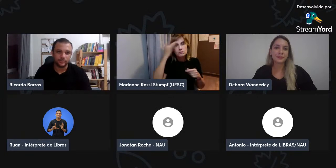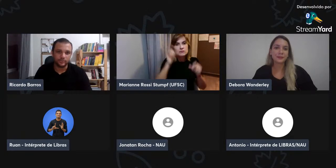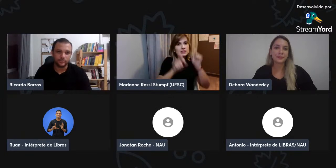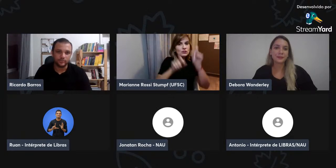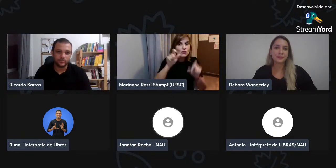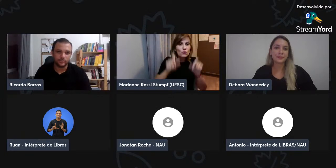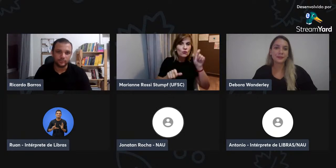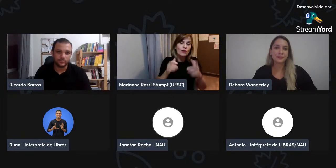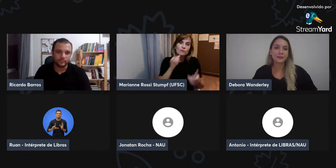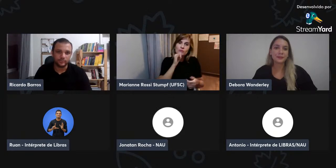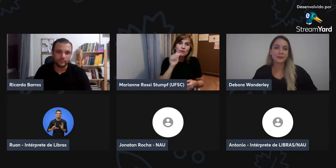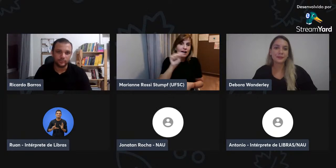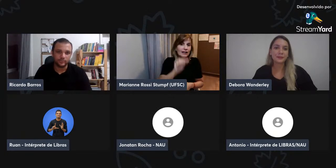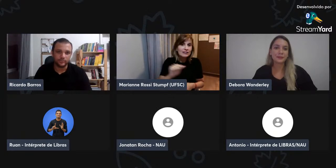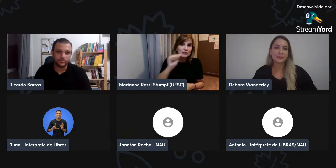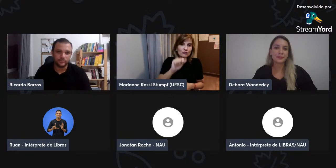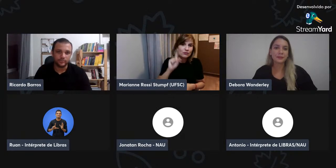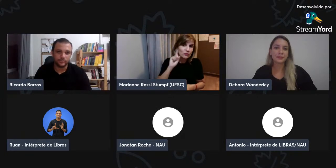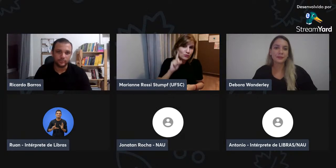nós